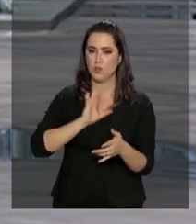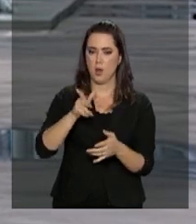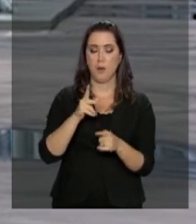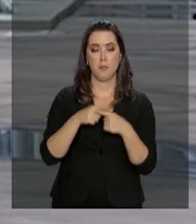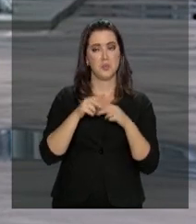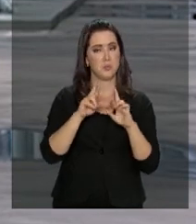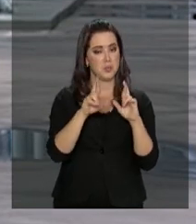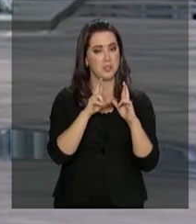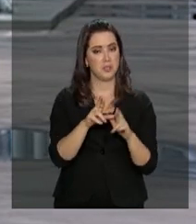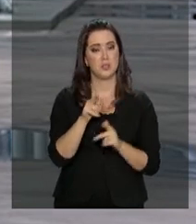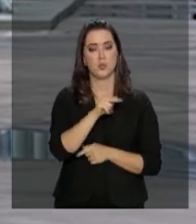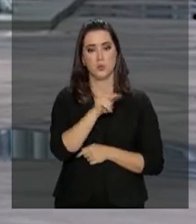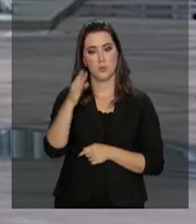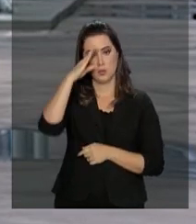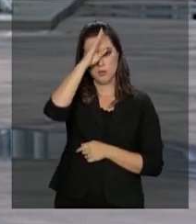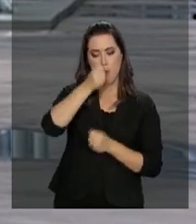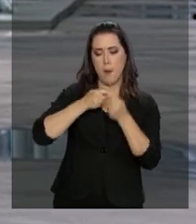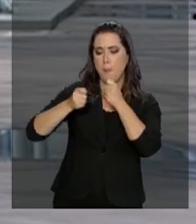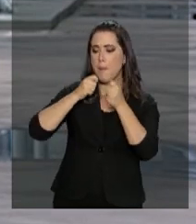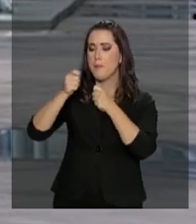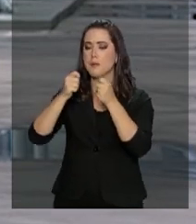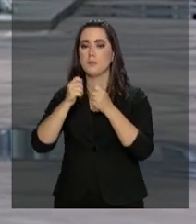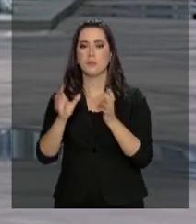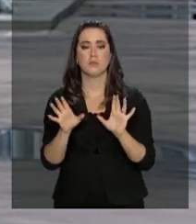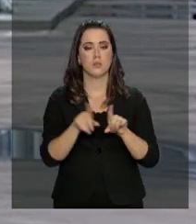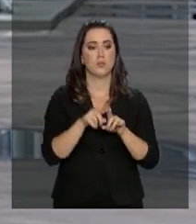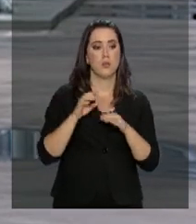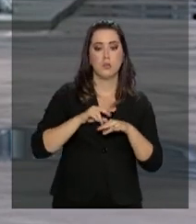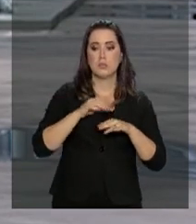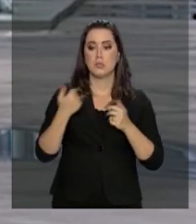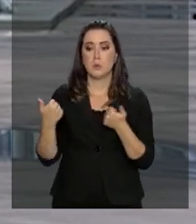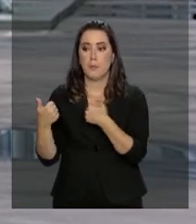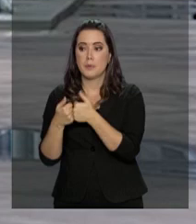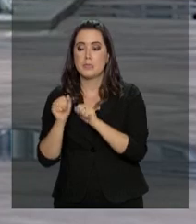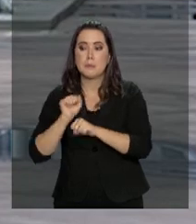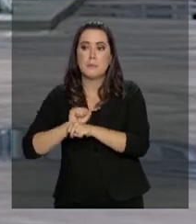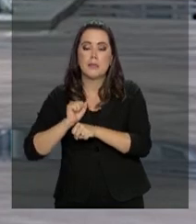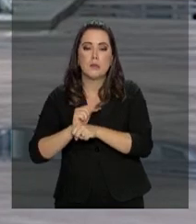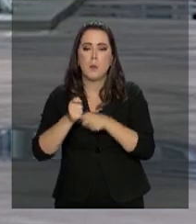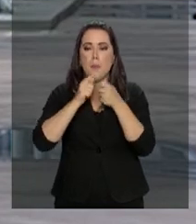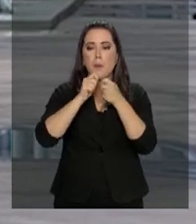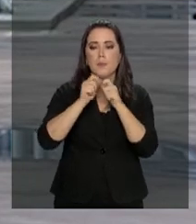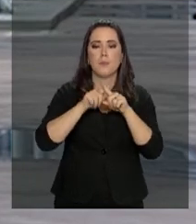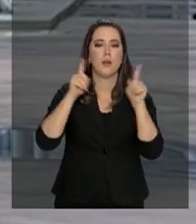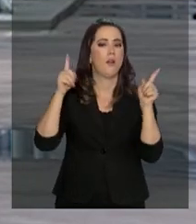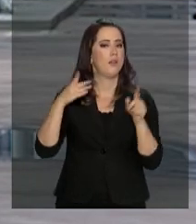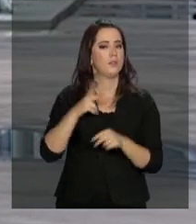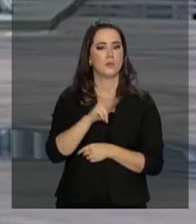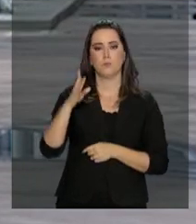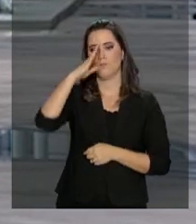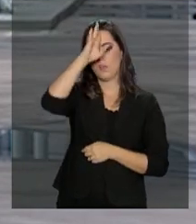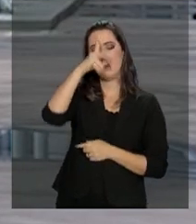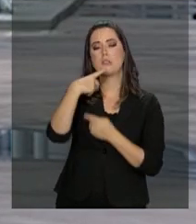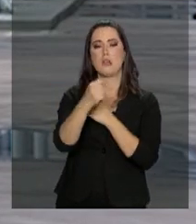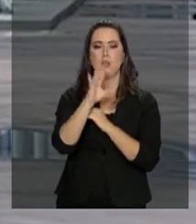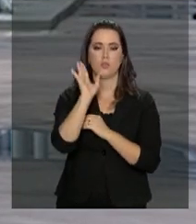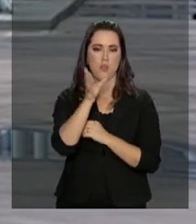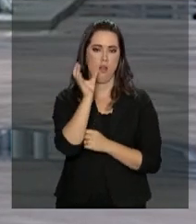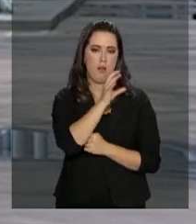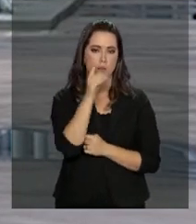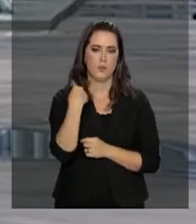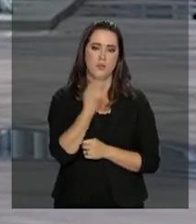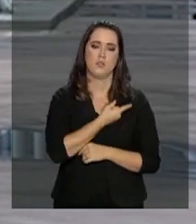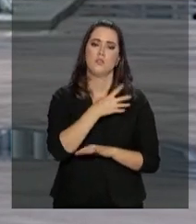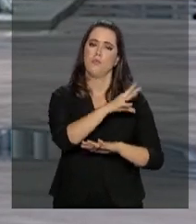Bolsonaro falasse com a imprensa, nós fomos até a um local próprio para isso, mas o presidente eleito saiu logo depois e nós temos